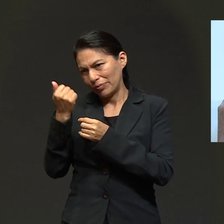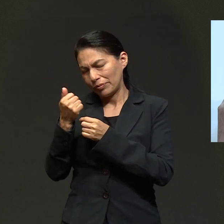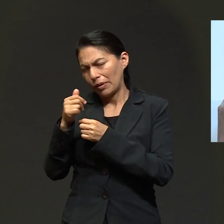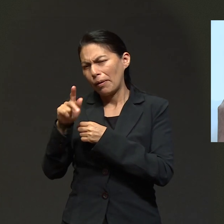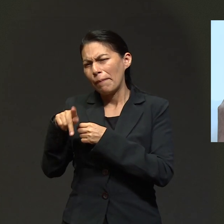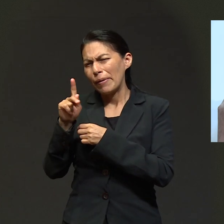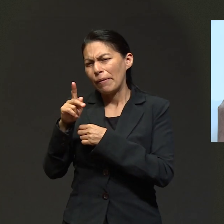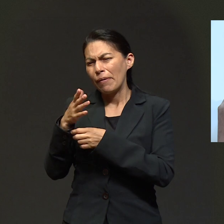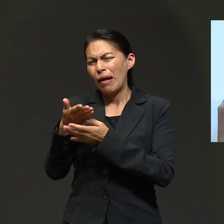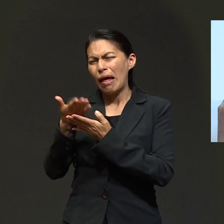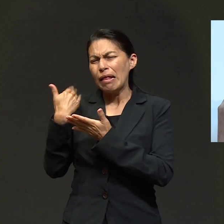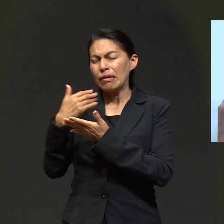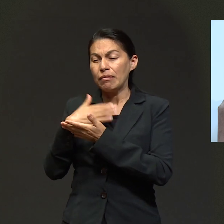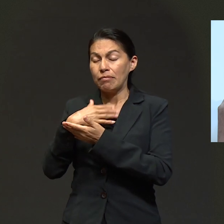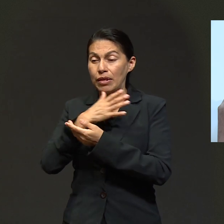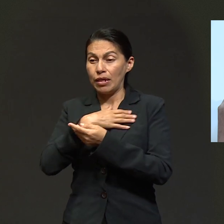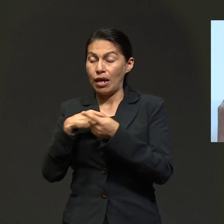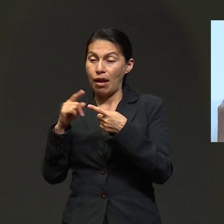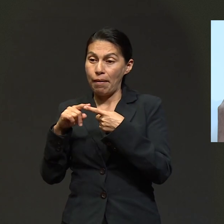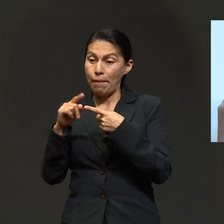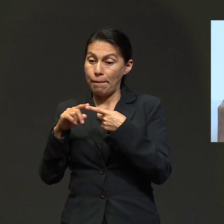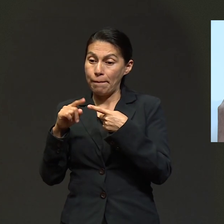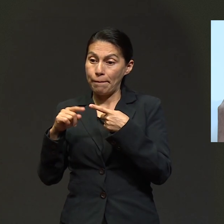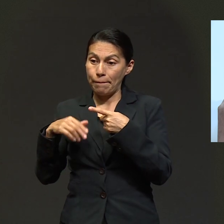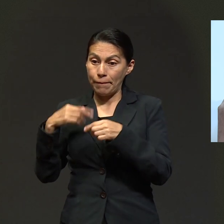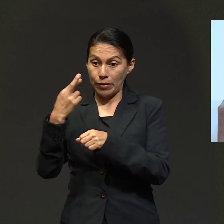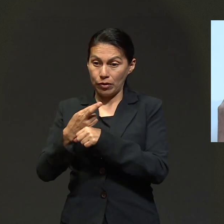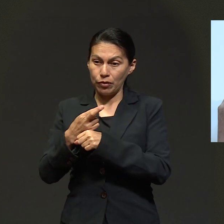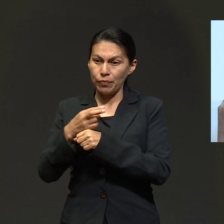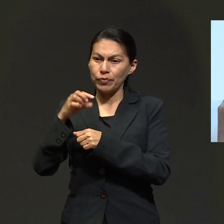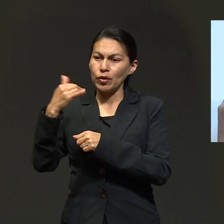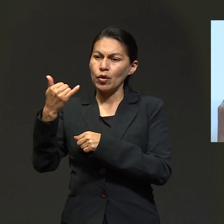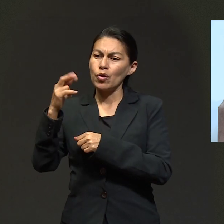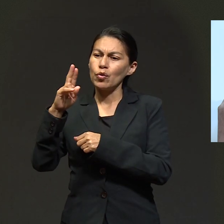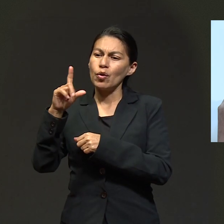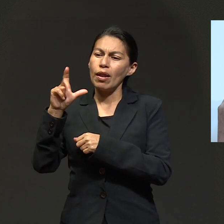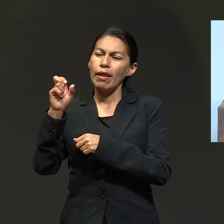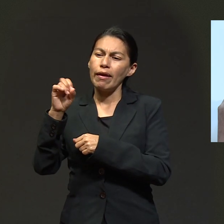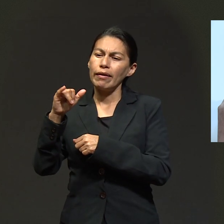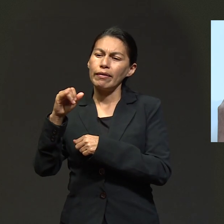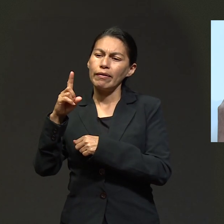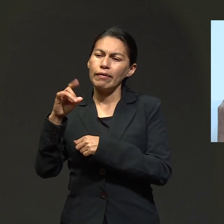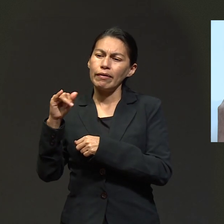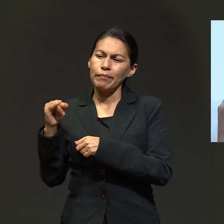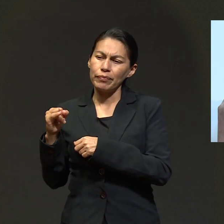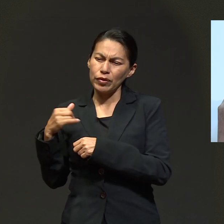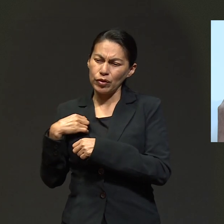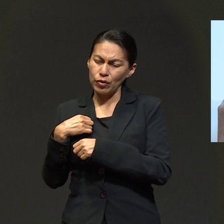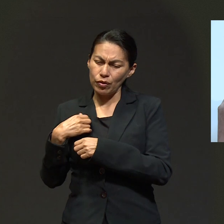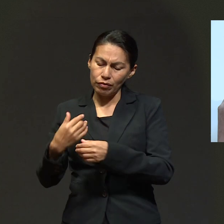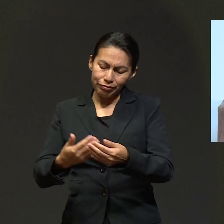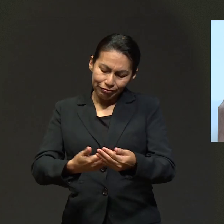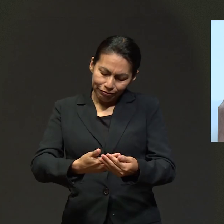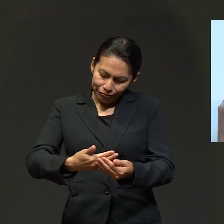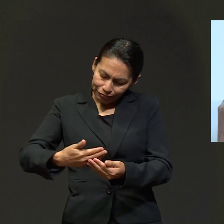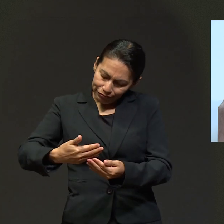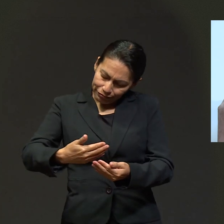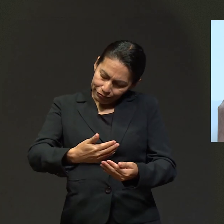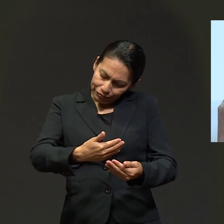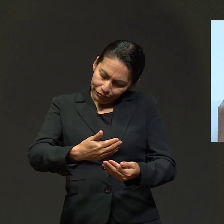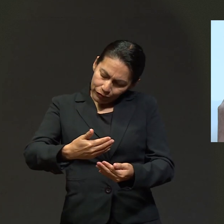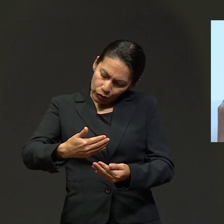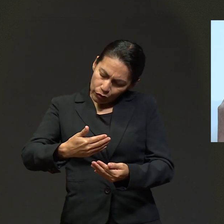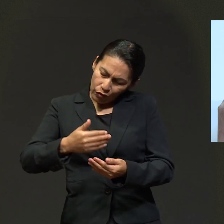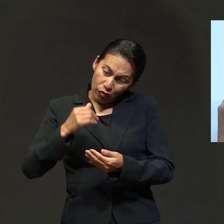no recuerdo exactamente el año, pero cuando mi hija mayor, Yuleidy, nació y yo la miraba en mis brazos y